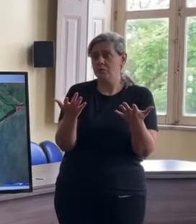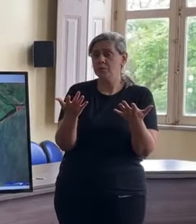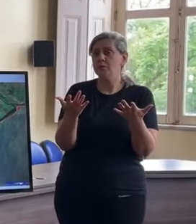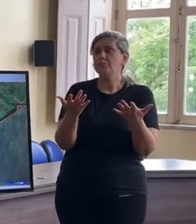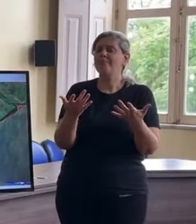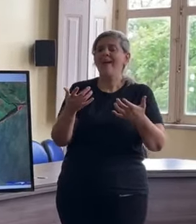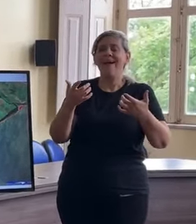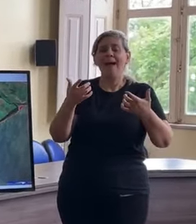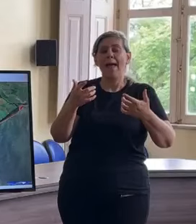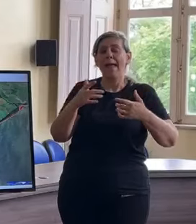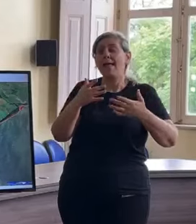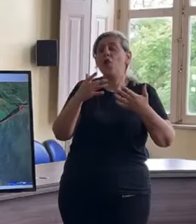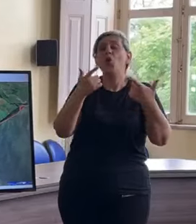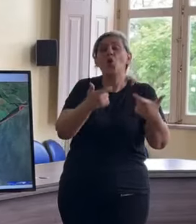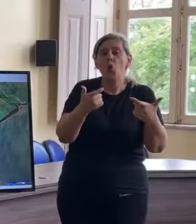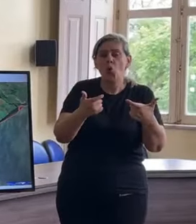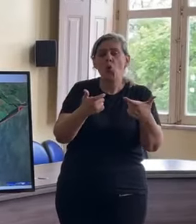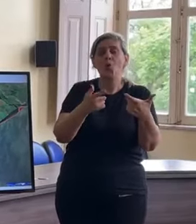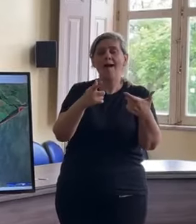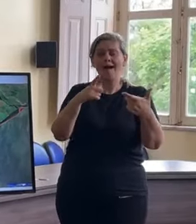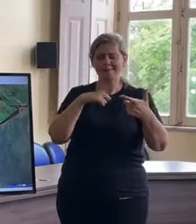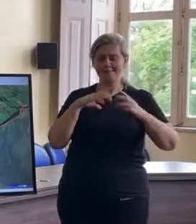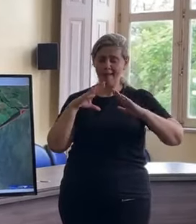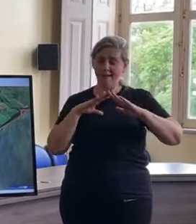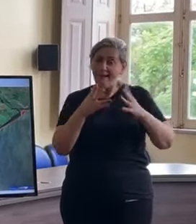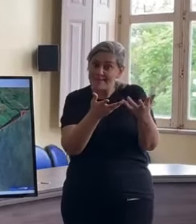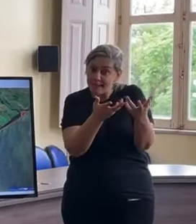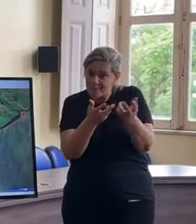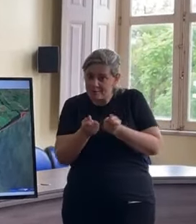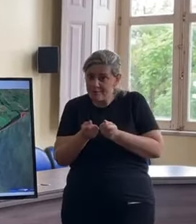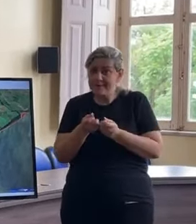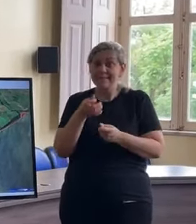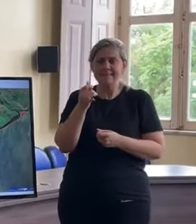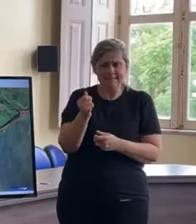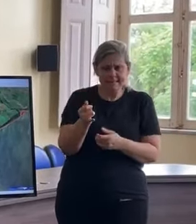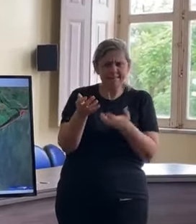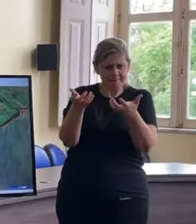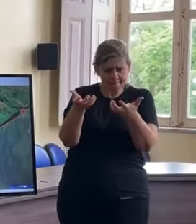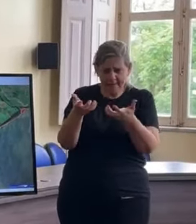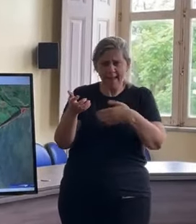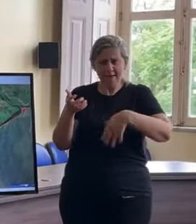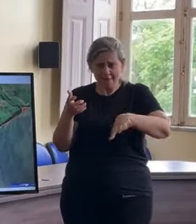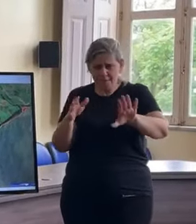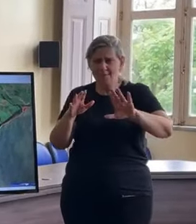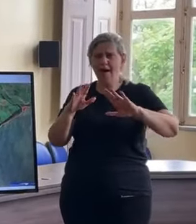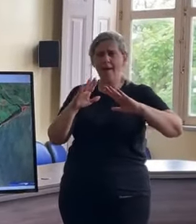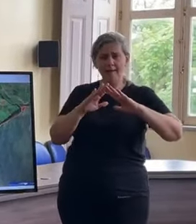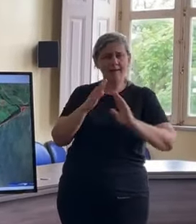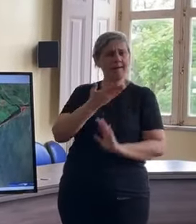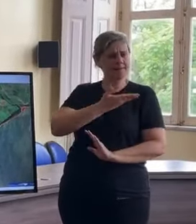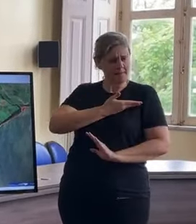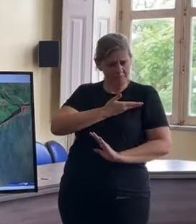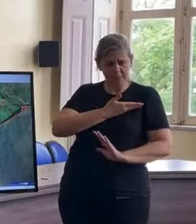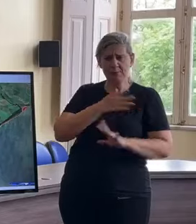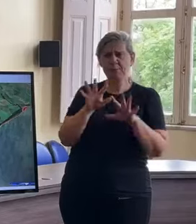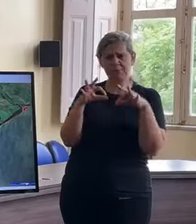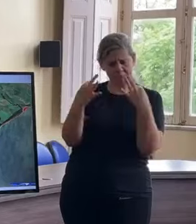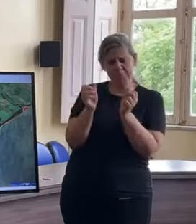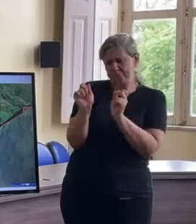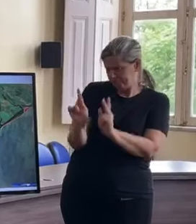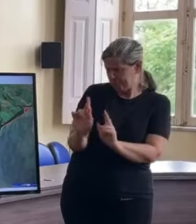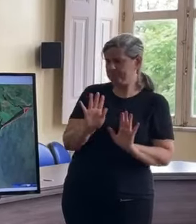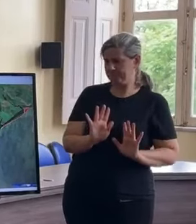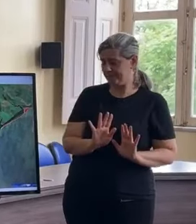nas áreas de acolhimento. Mas aqueles que puderem ir para a casa de amigos, a gente sugere que façam isso.